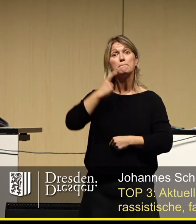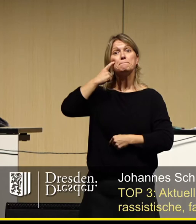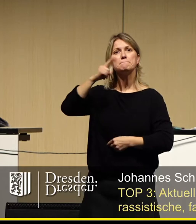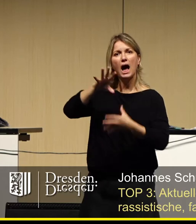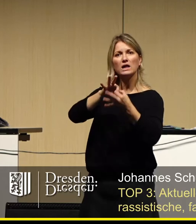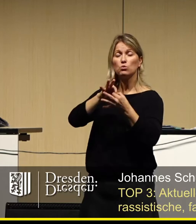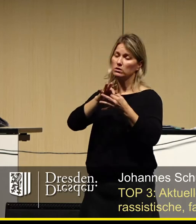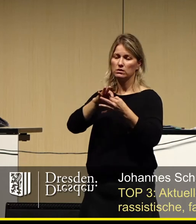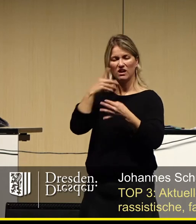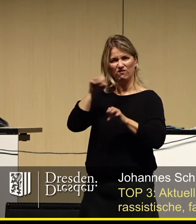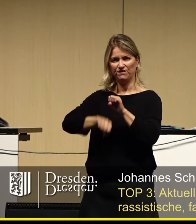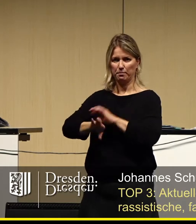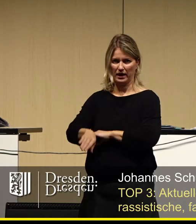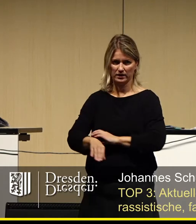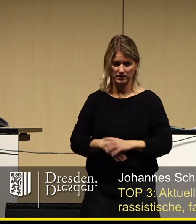Dankeschön.